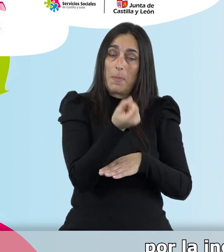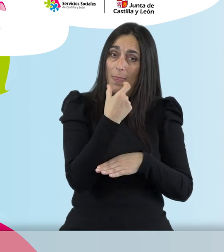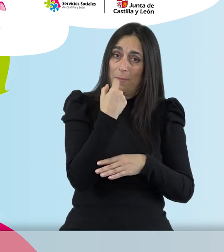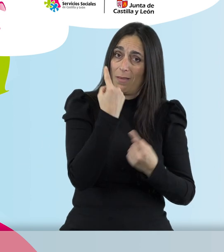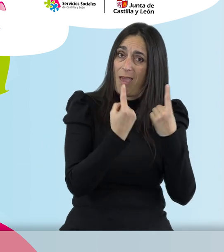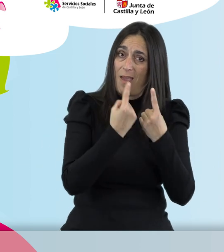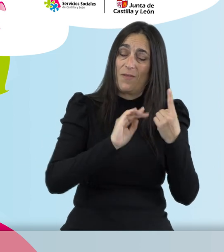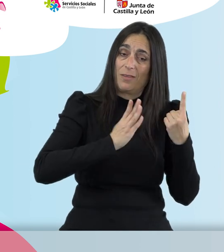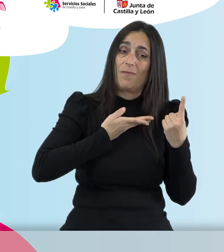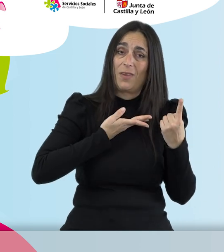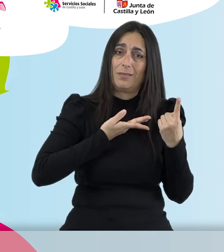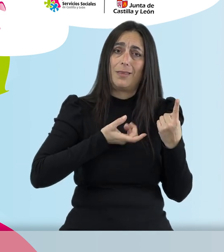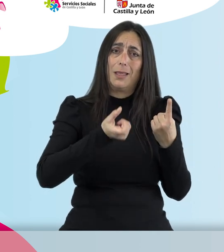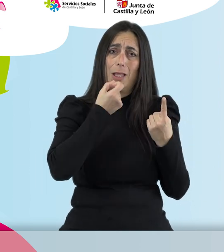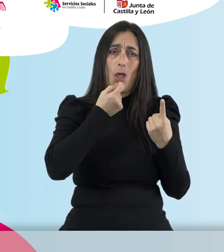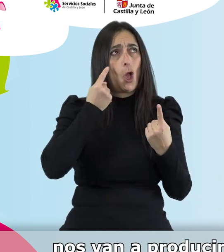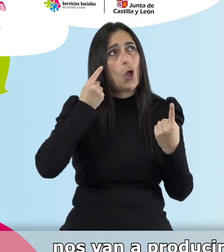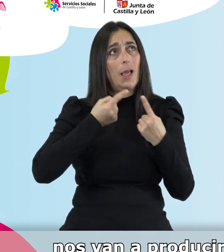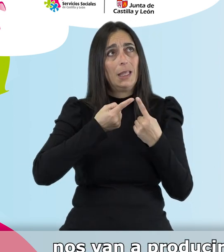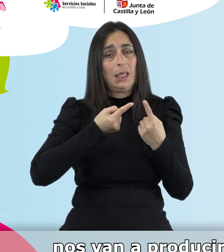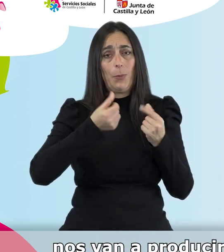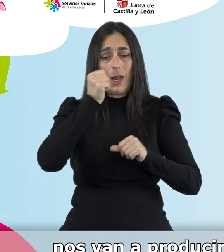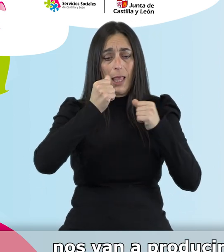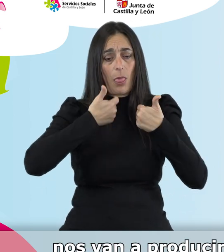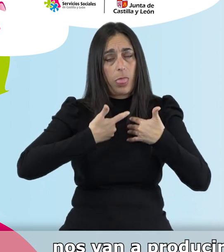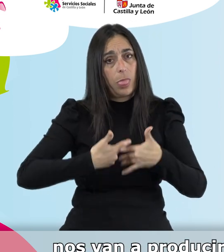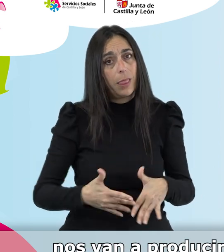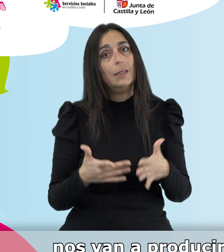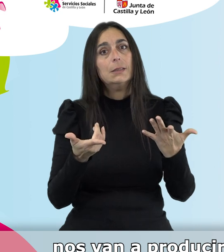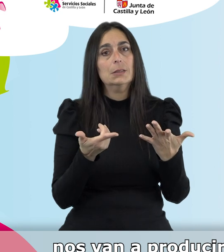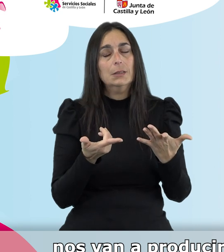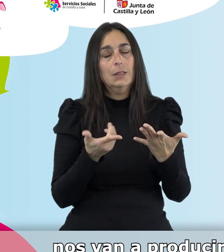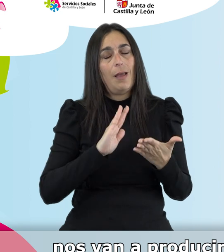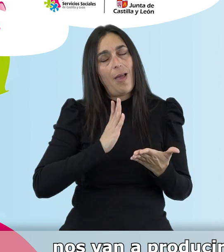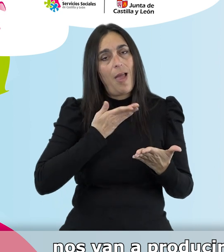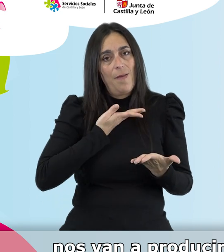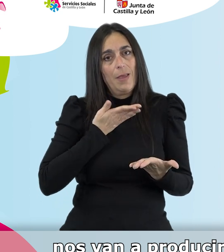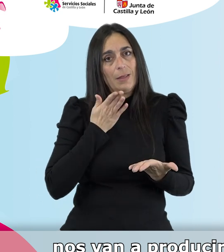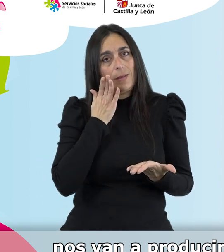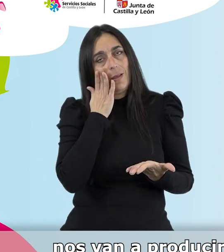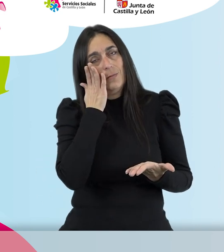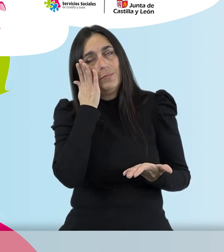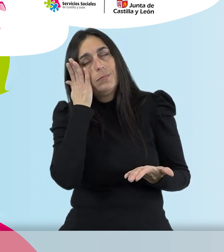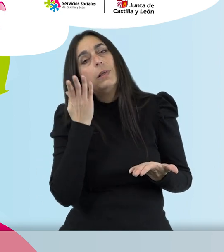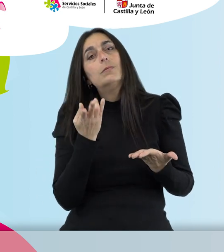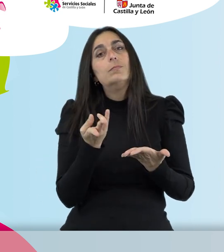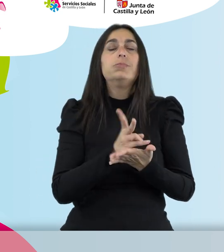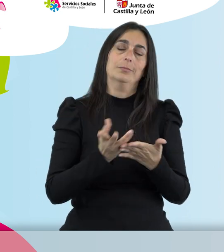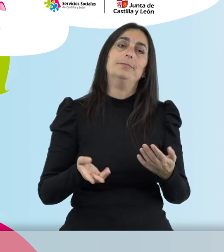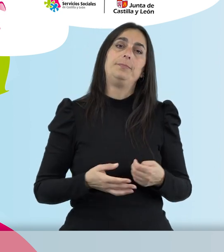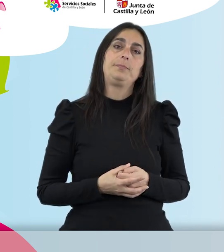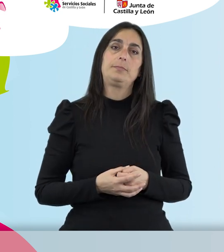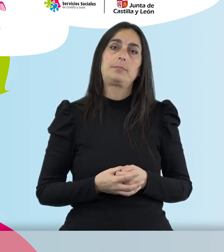determinados medicamentos de diuréticos que tomamos, pues nos van a producir una alteración también en ese trastorno